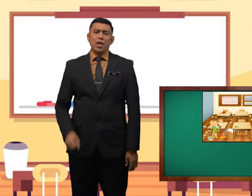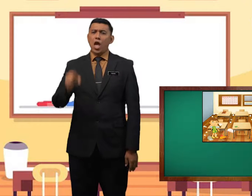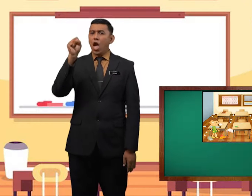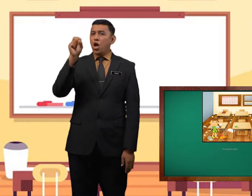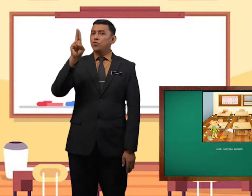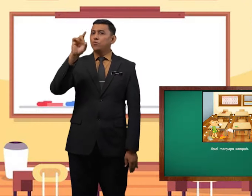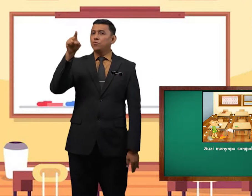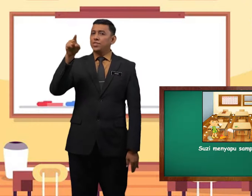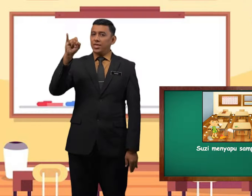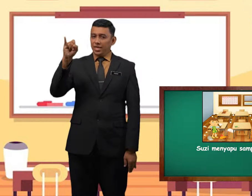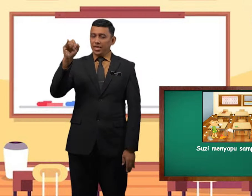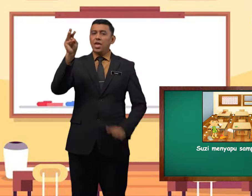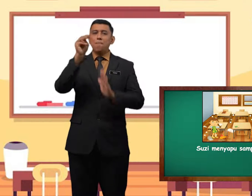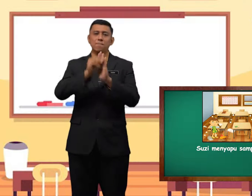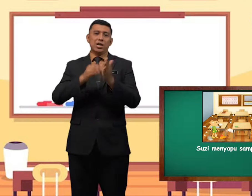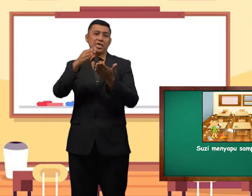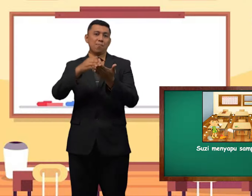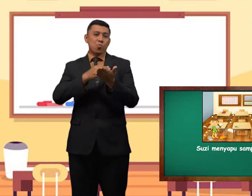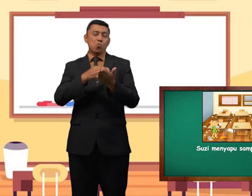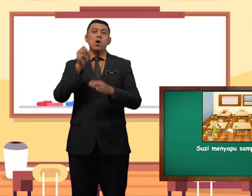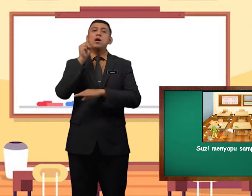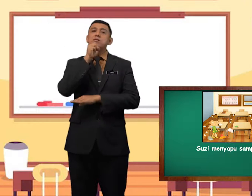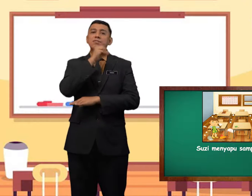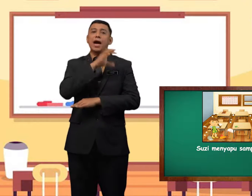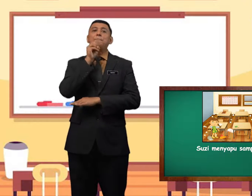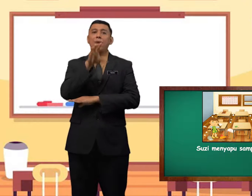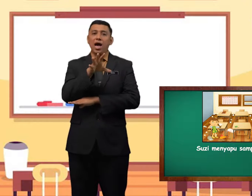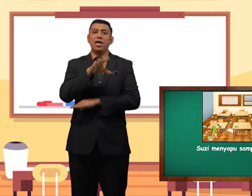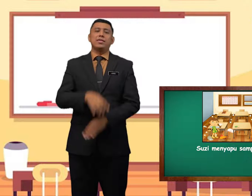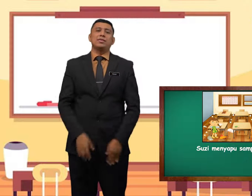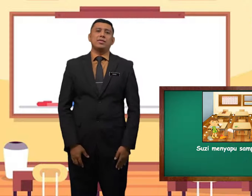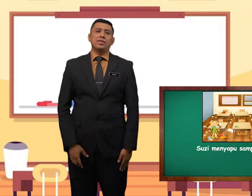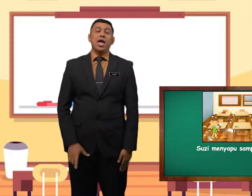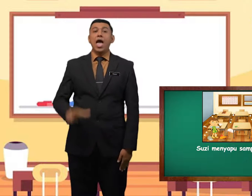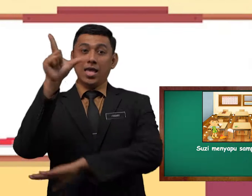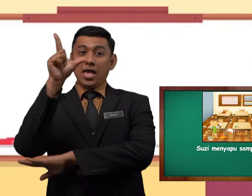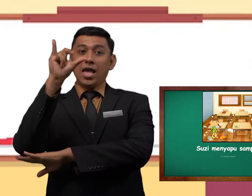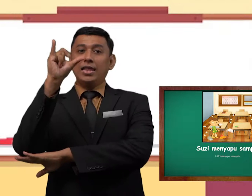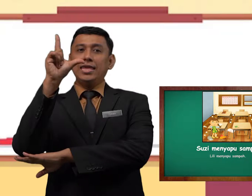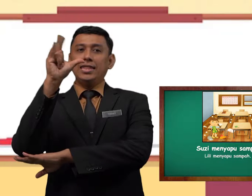Suzy menyapu sampah. Lily